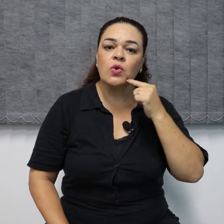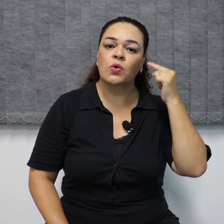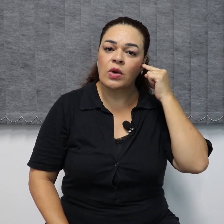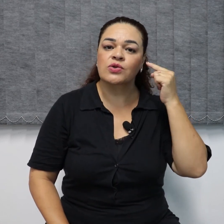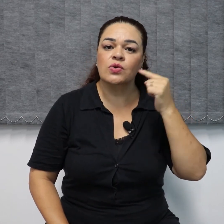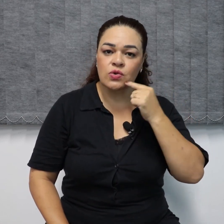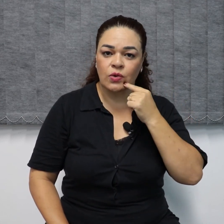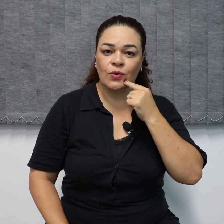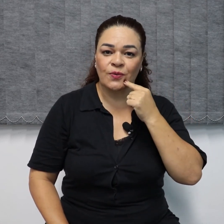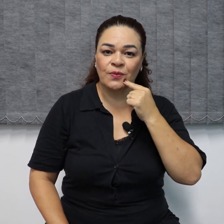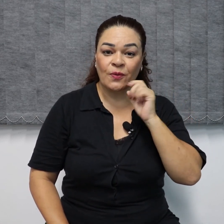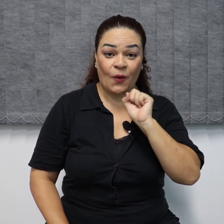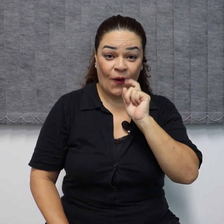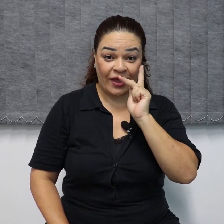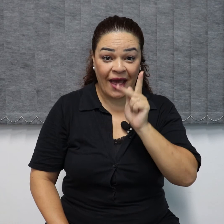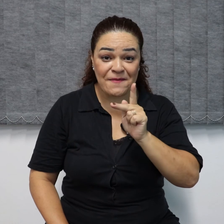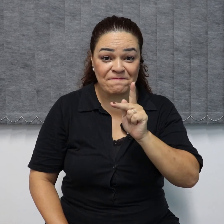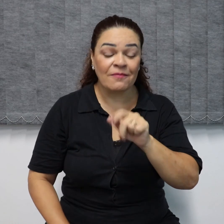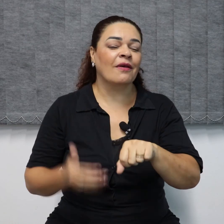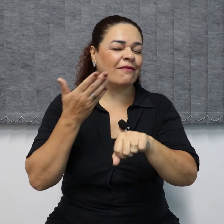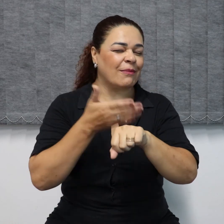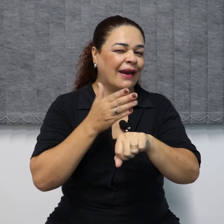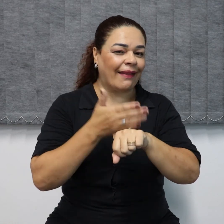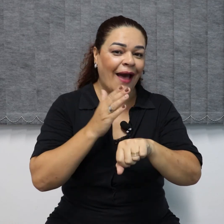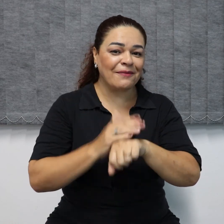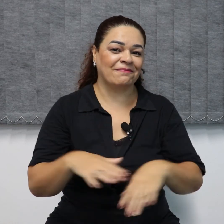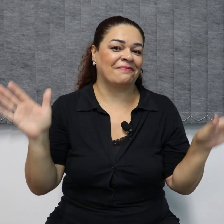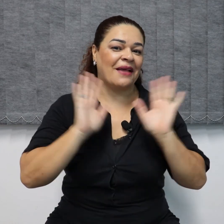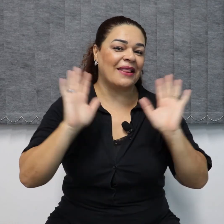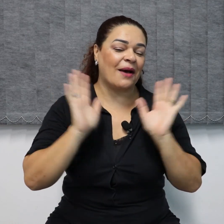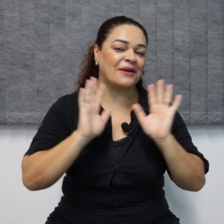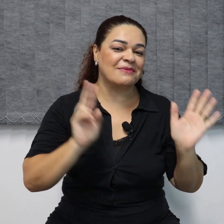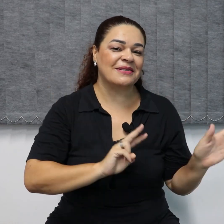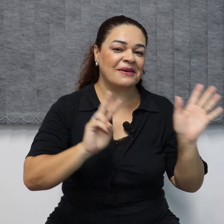surdo, eu sou o surdo. Ok? Vamos treinar? Até a próxima semana.